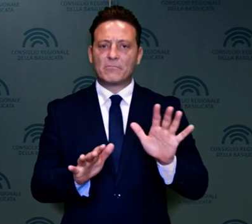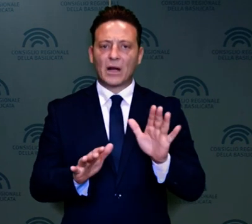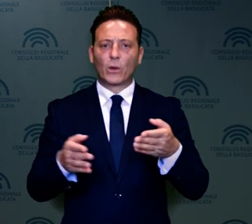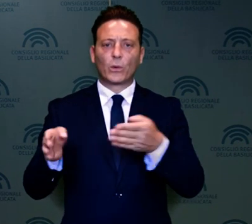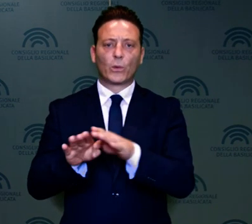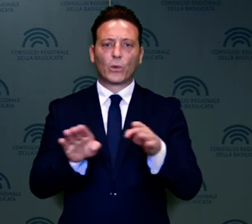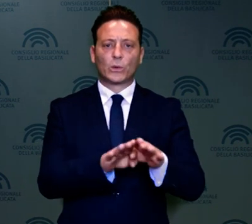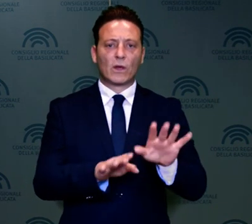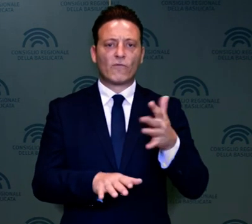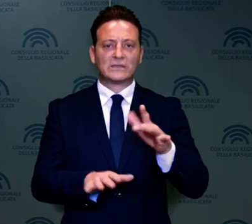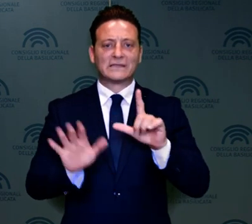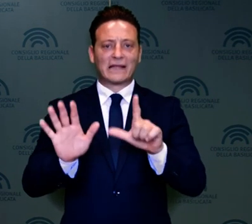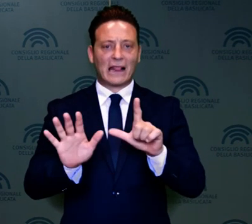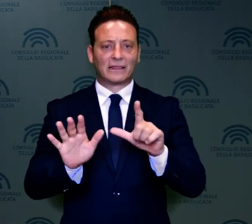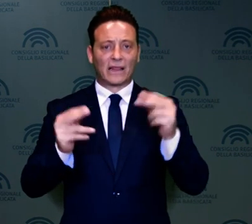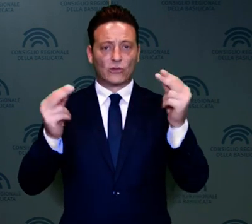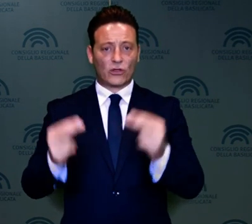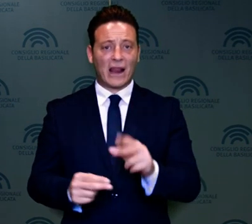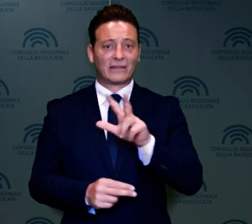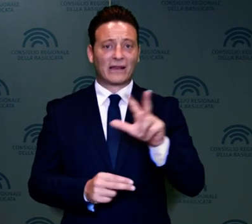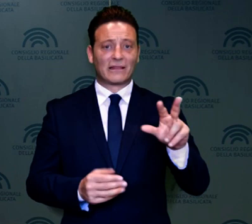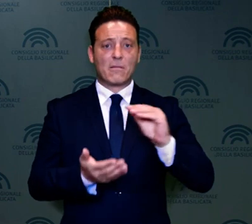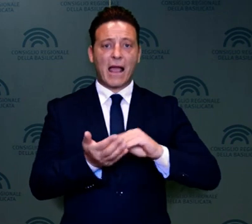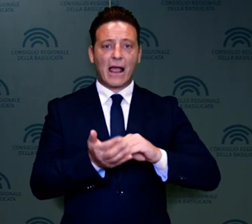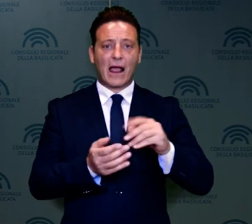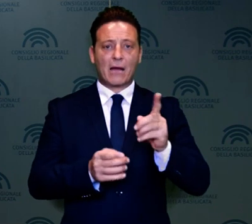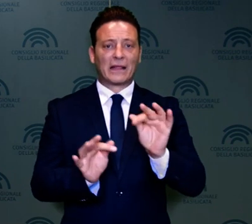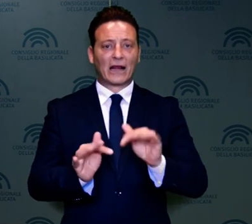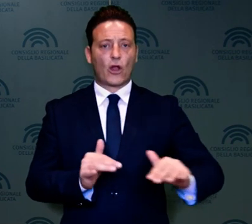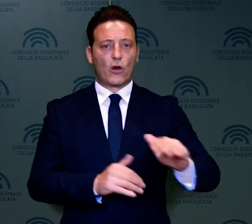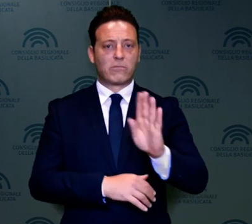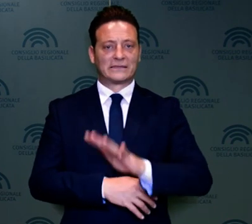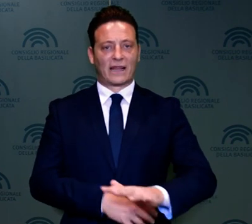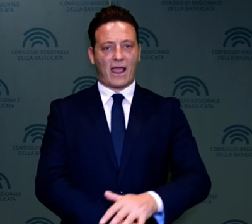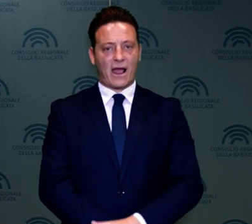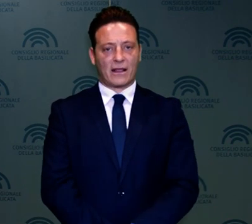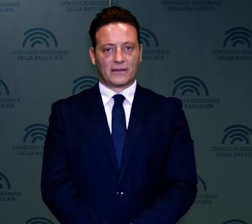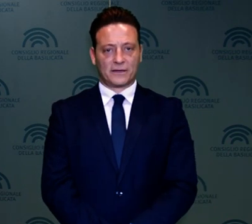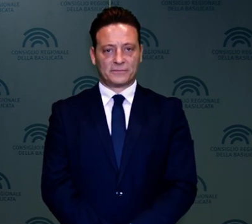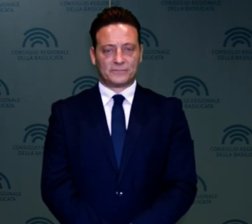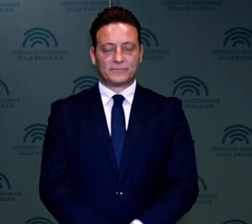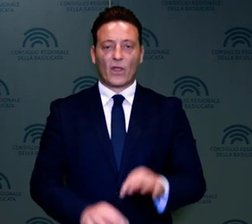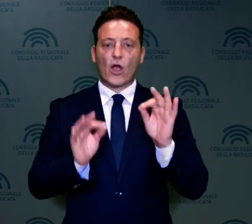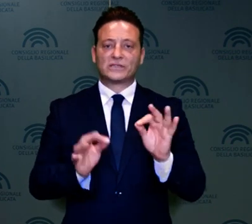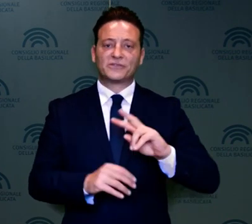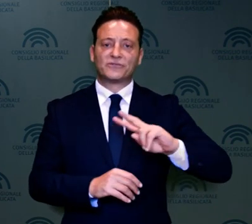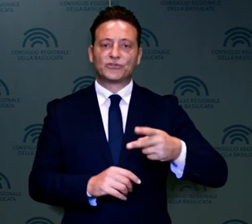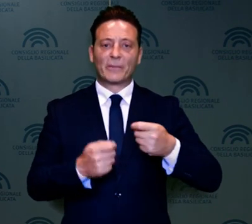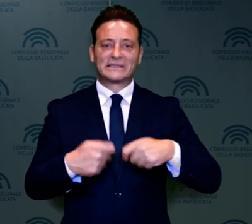chiudere sette delle 33 filiali presenti nel territorio lucano. Così il Vicepresidente del